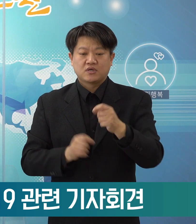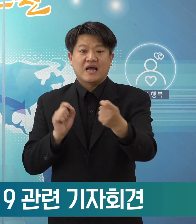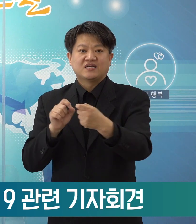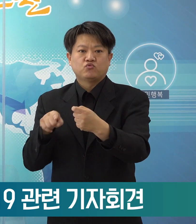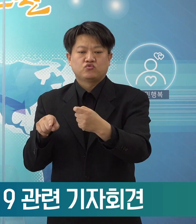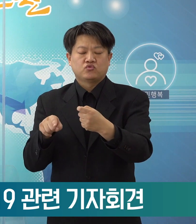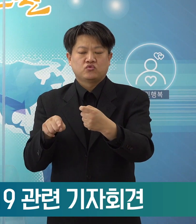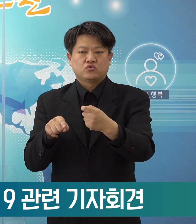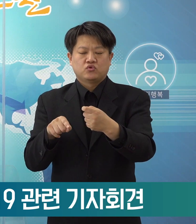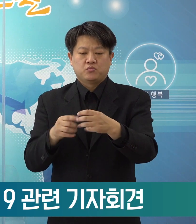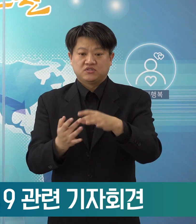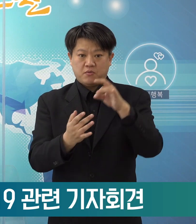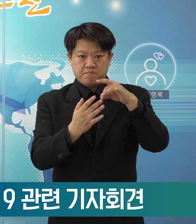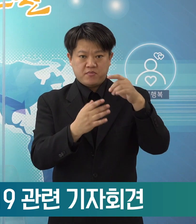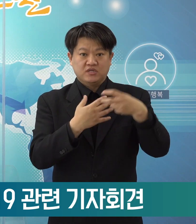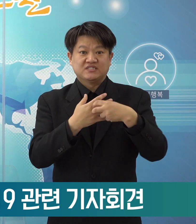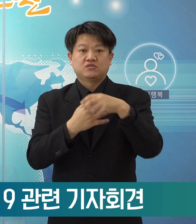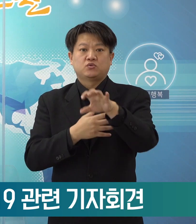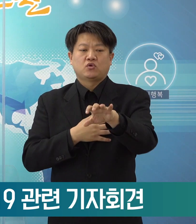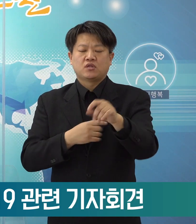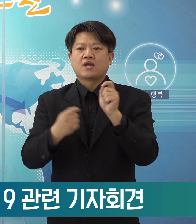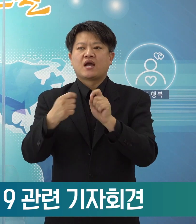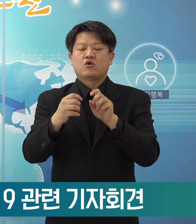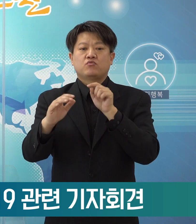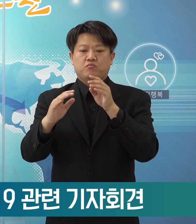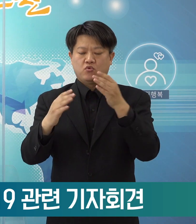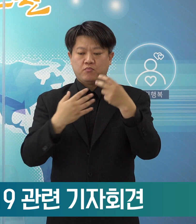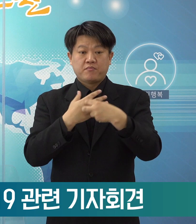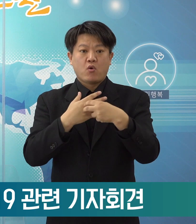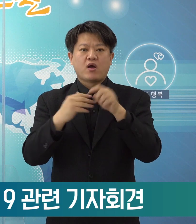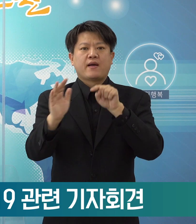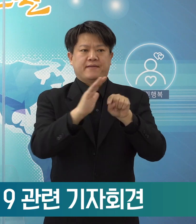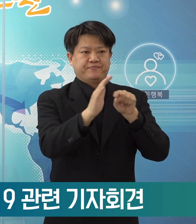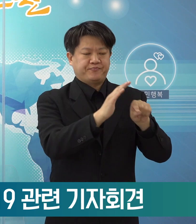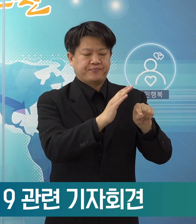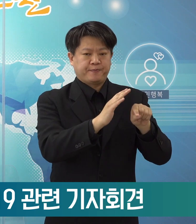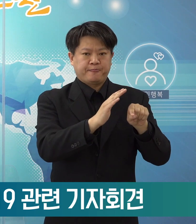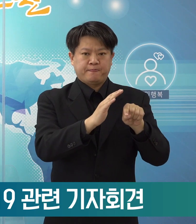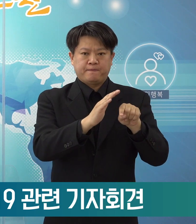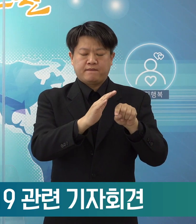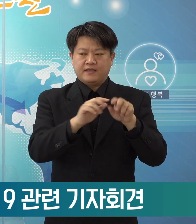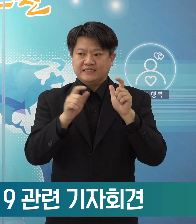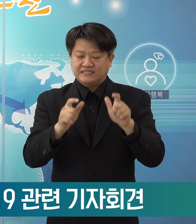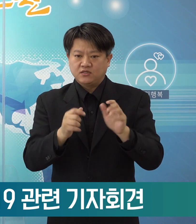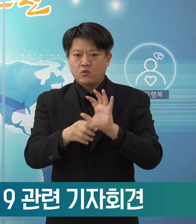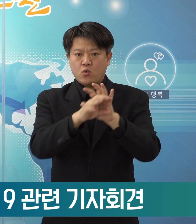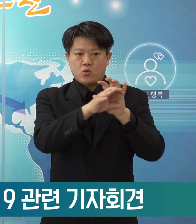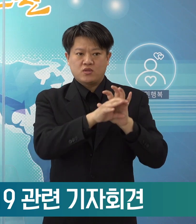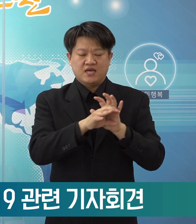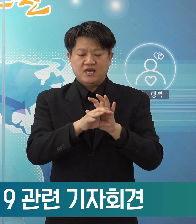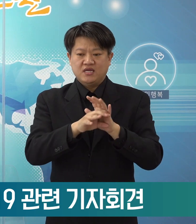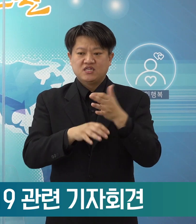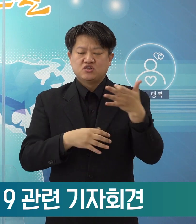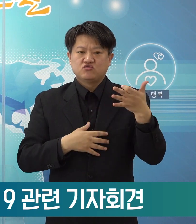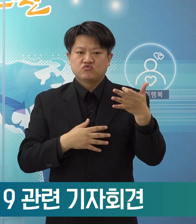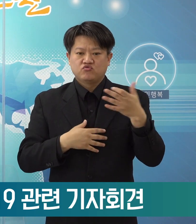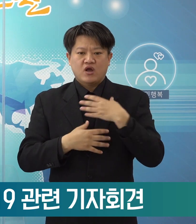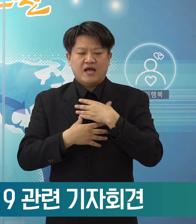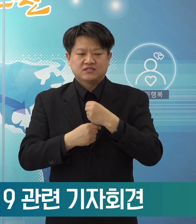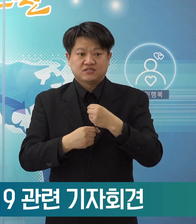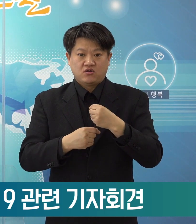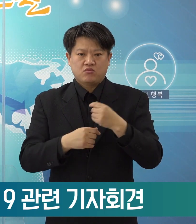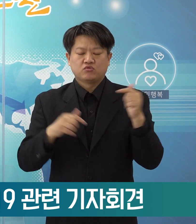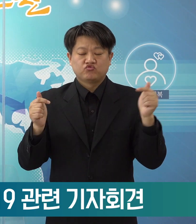내일부터는 가까운 병원을 방문해서 검사를 받아서 지역의 코로나19 안정화에 계속